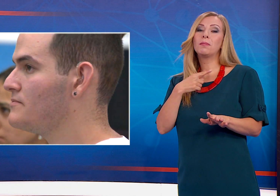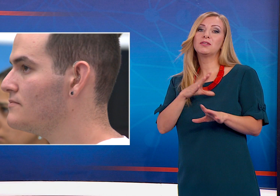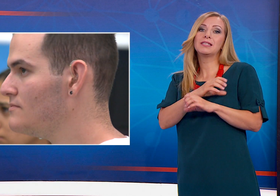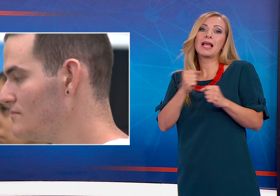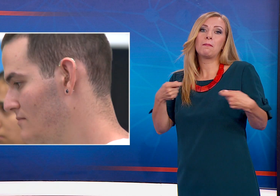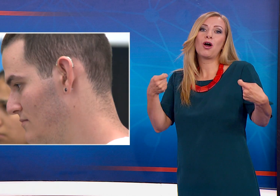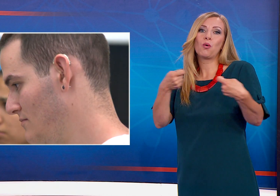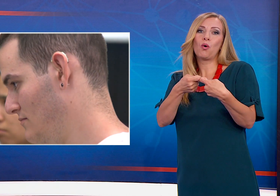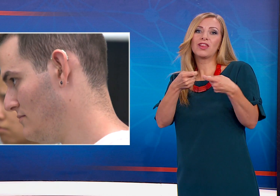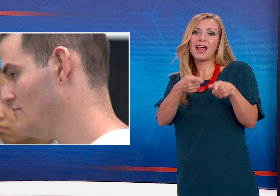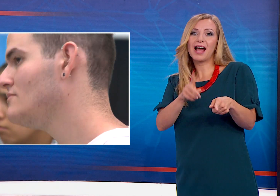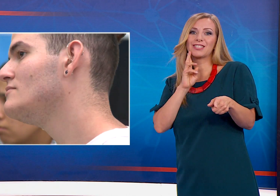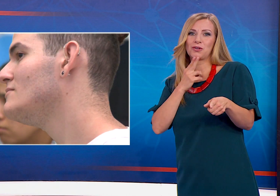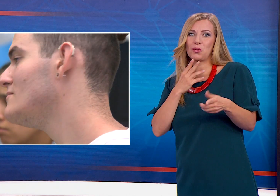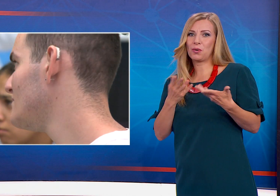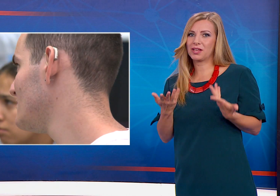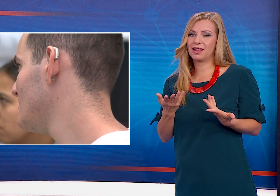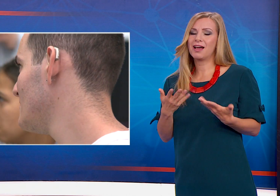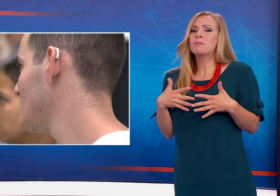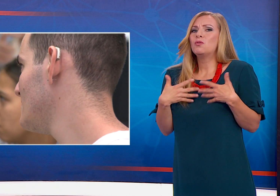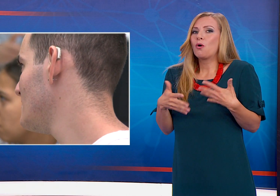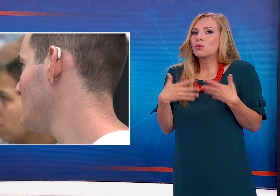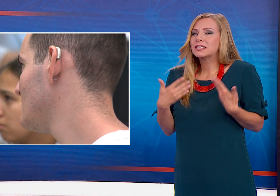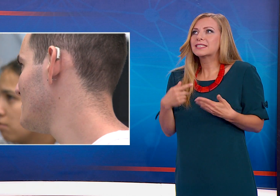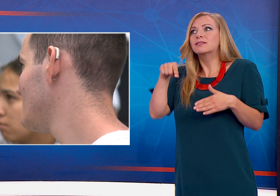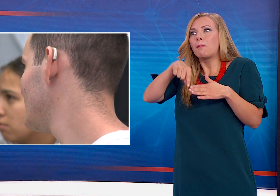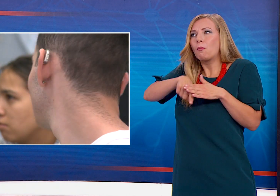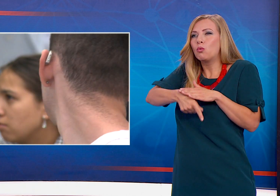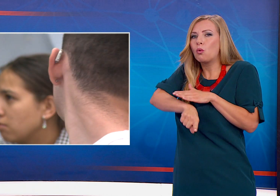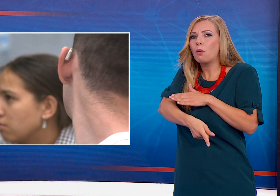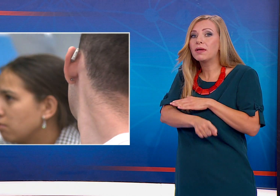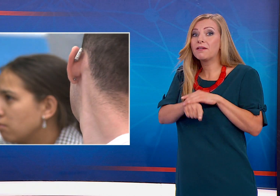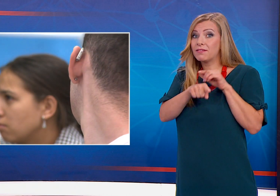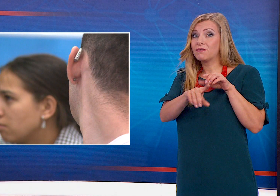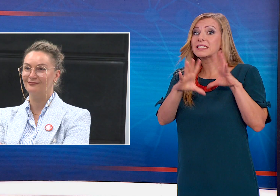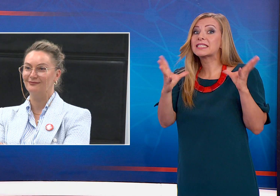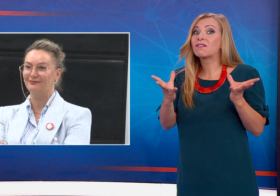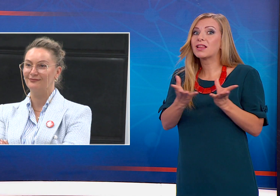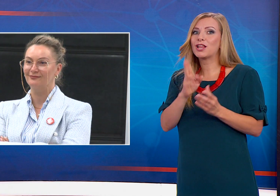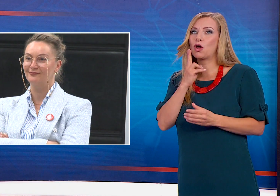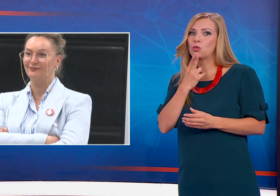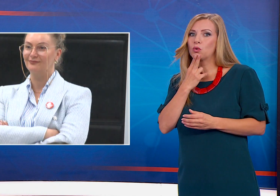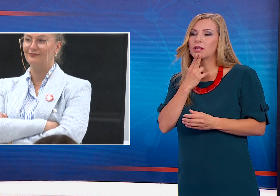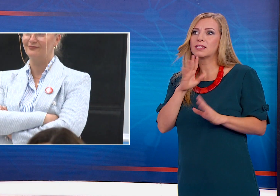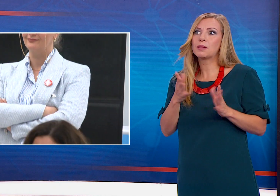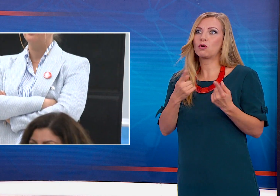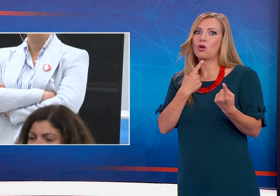И така много ми се прииска да се потопя в техния свят, да мога да говоря с тях. После още няколко колеги в